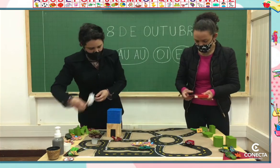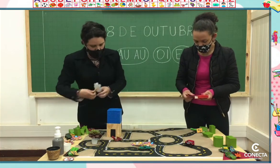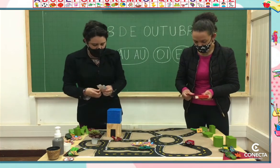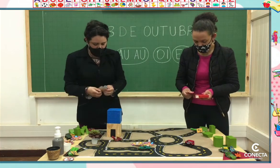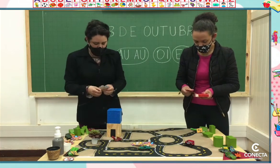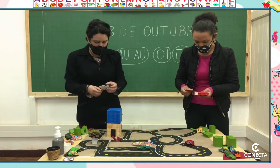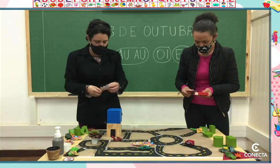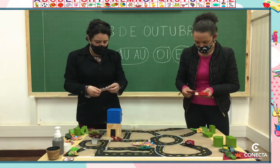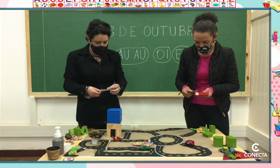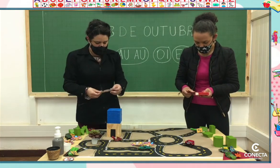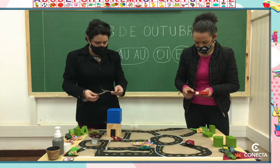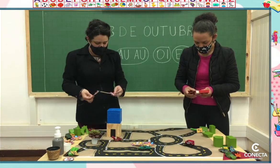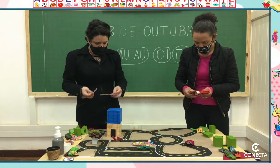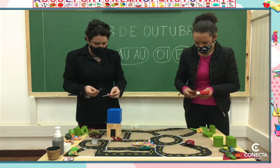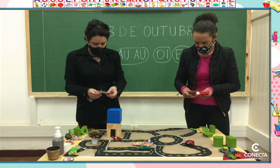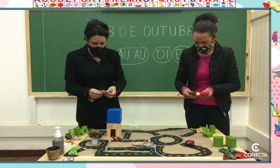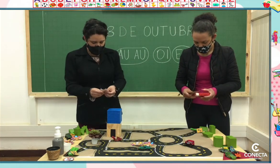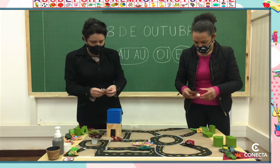casa.